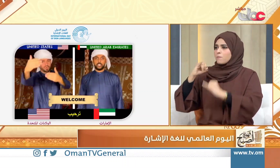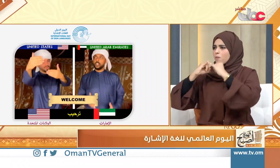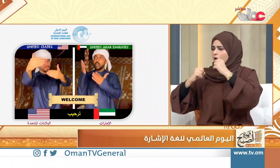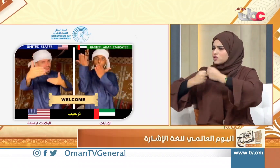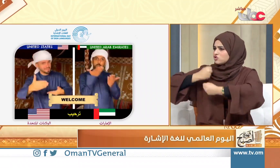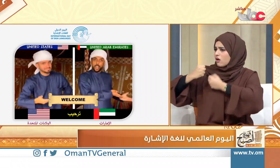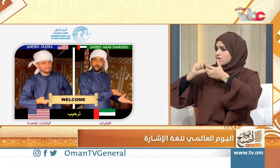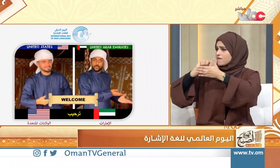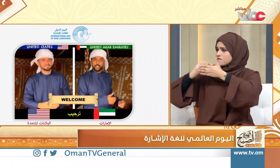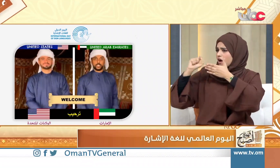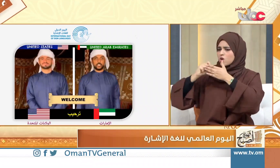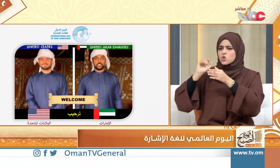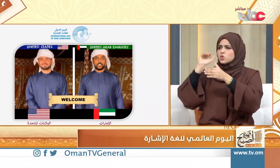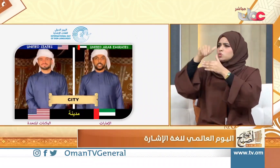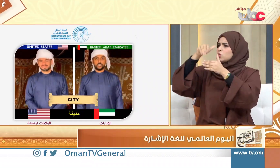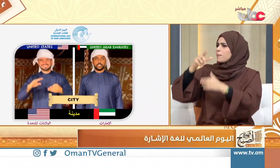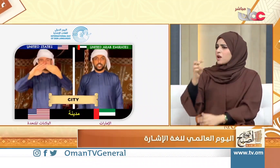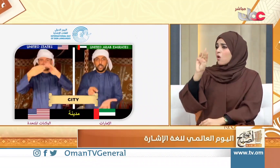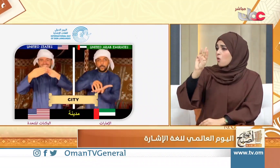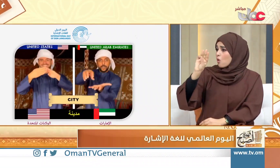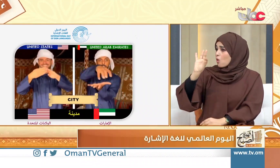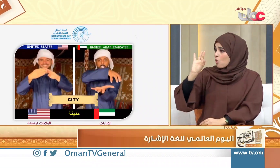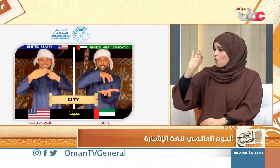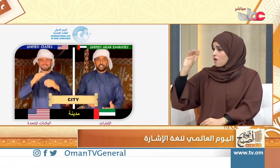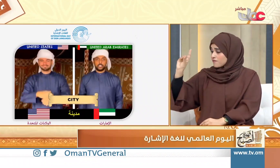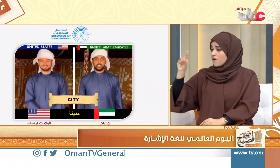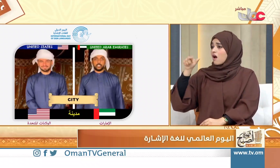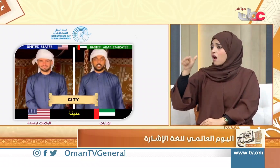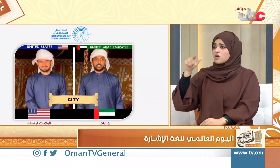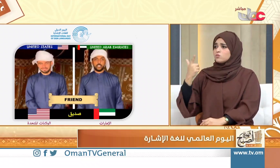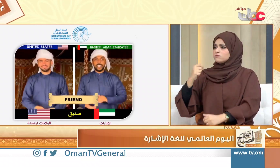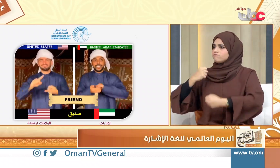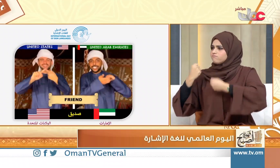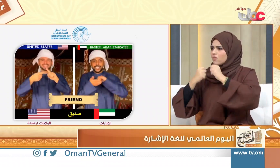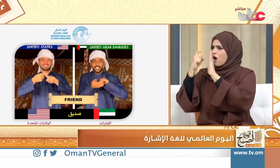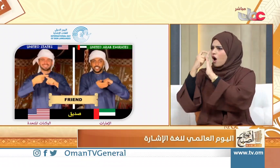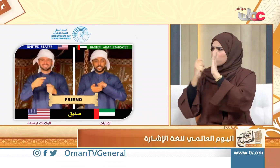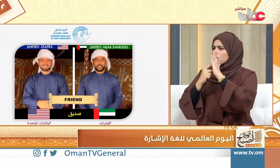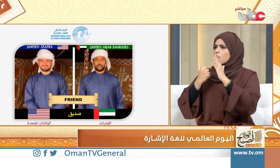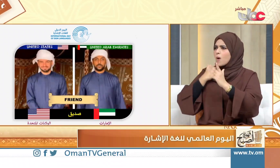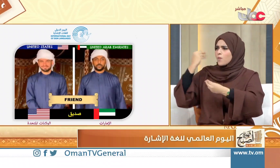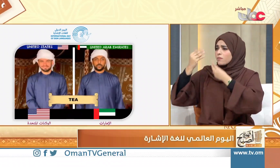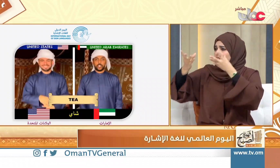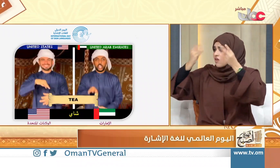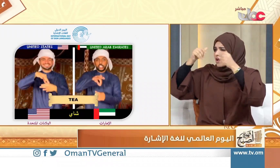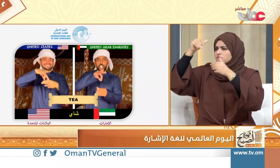مختصة للأشخاص ذوي الإعاقة السمعية لتطويرهم في عدة مهارات مختلفة كانت